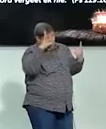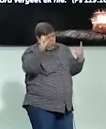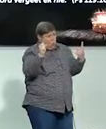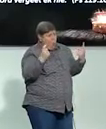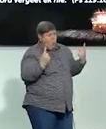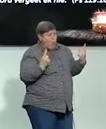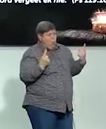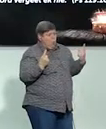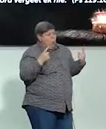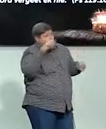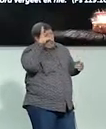iets te onthou?